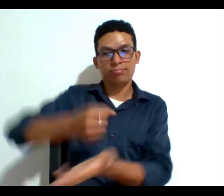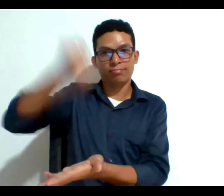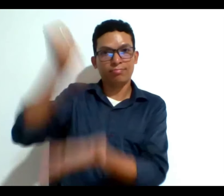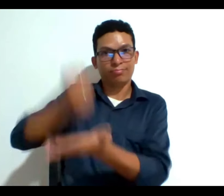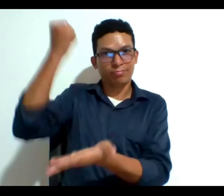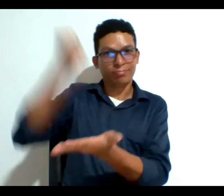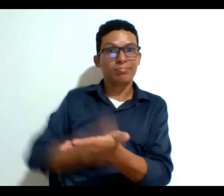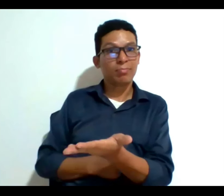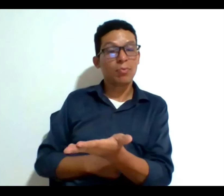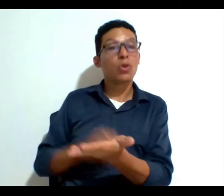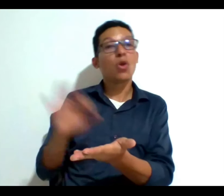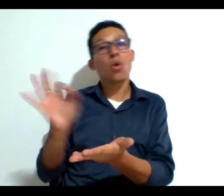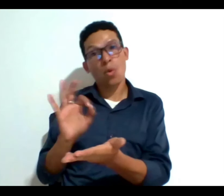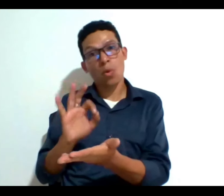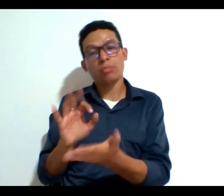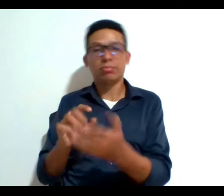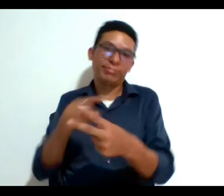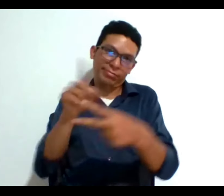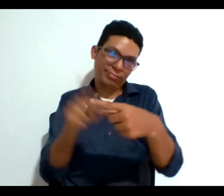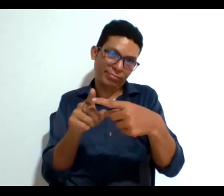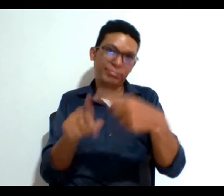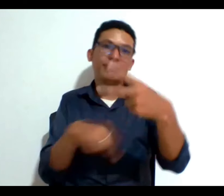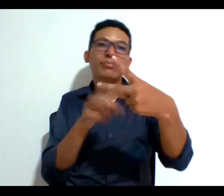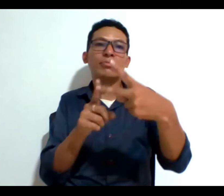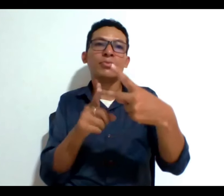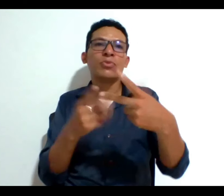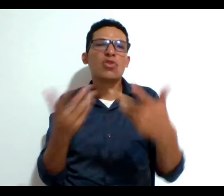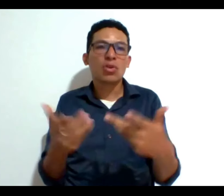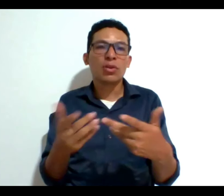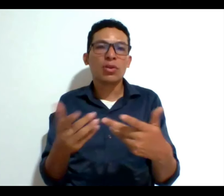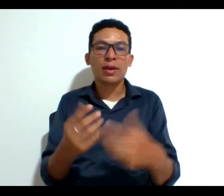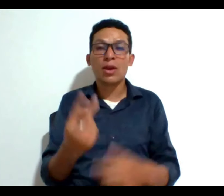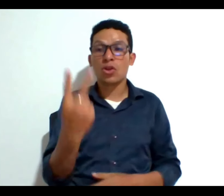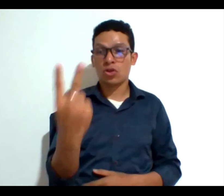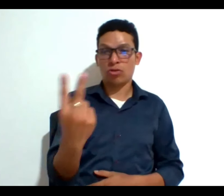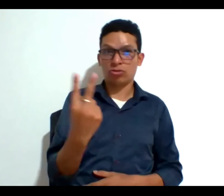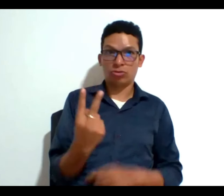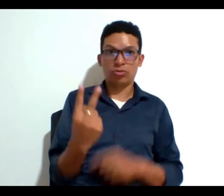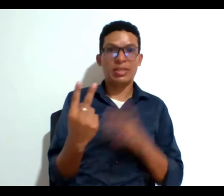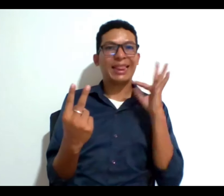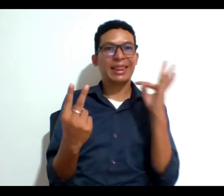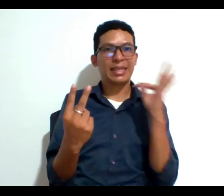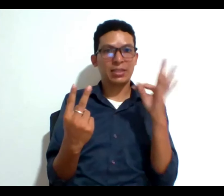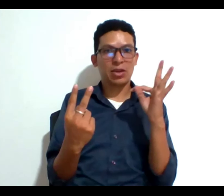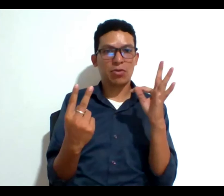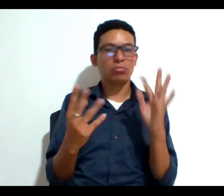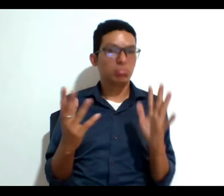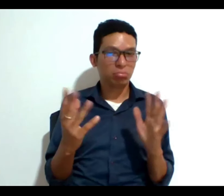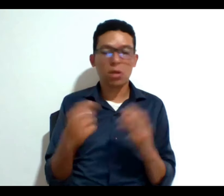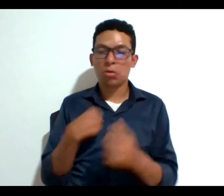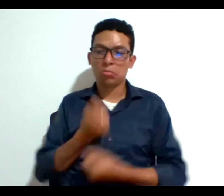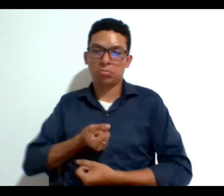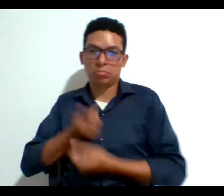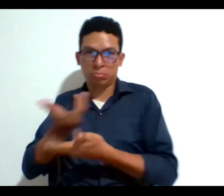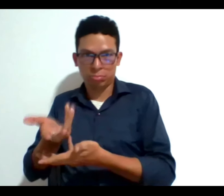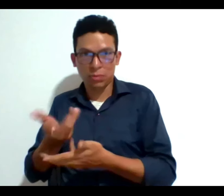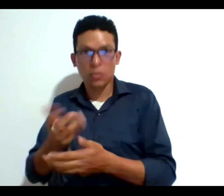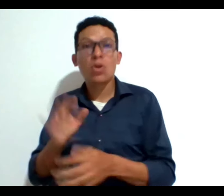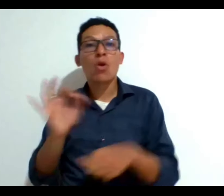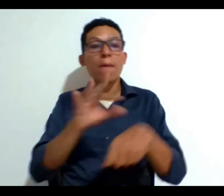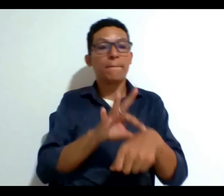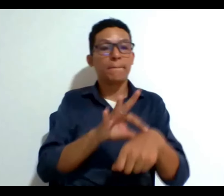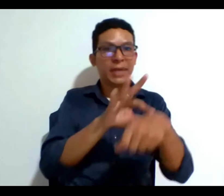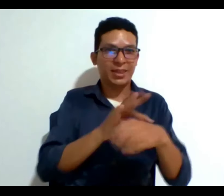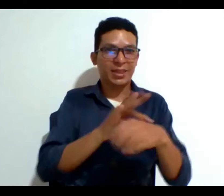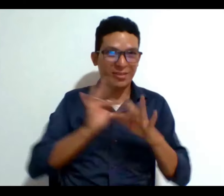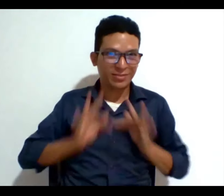esa es una opción otra opción puedo hacerlo ante dos personas testigo y una tercera opción es hablarlo con mi médico tratante para que esto